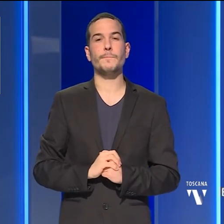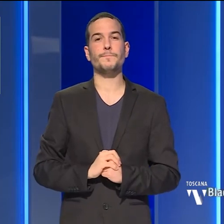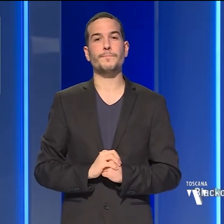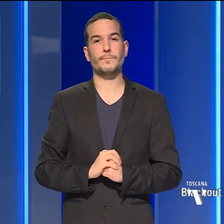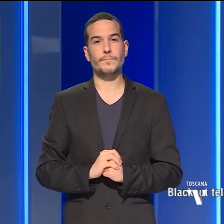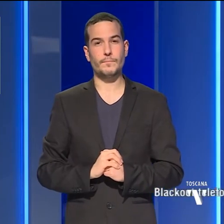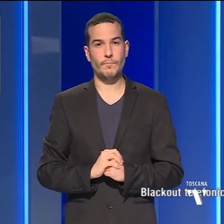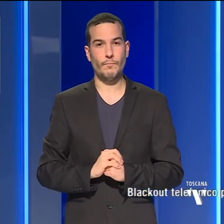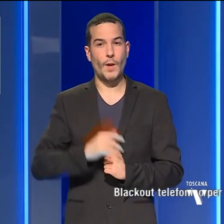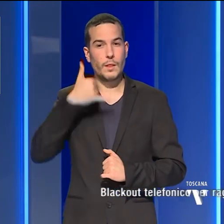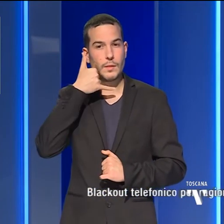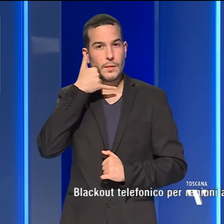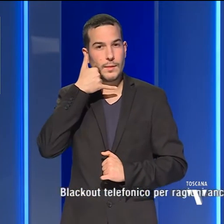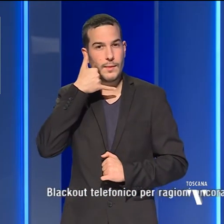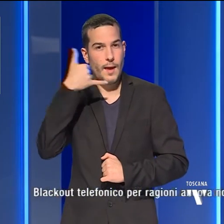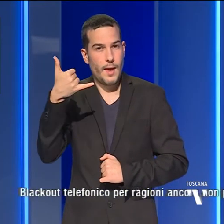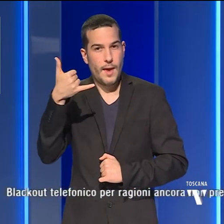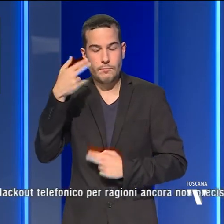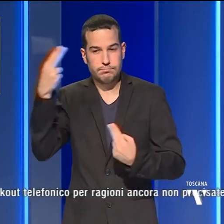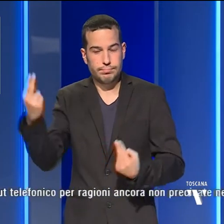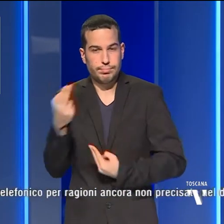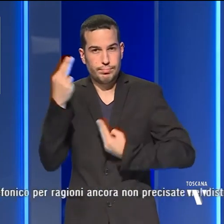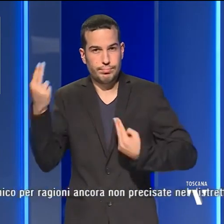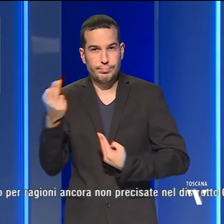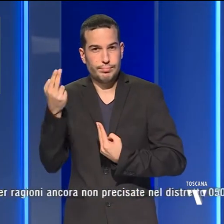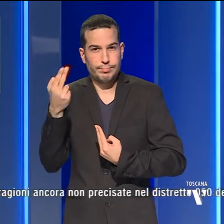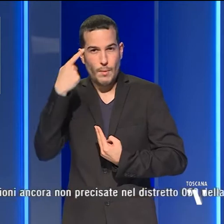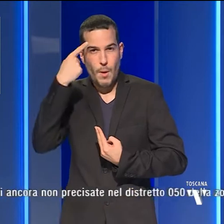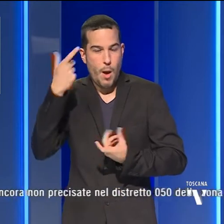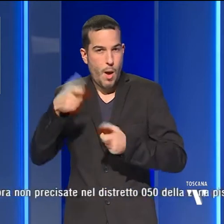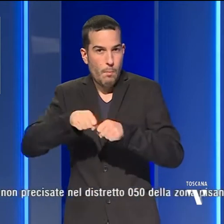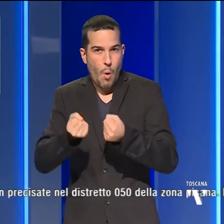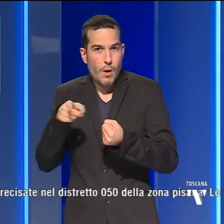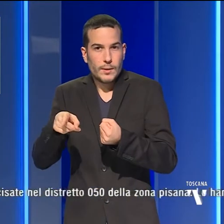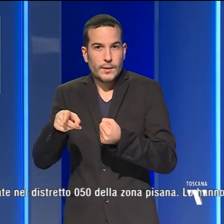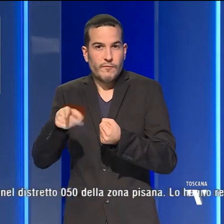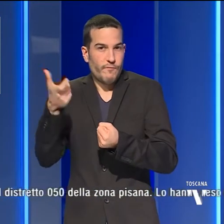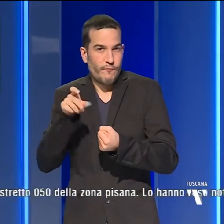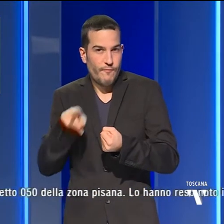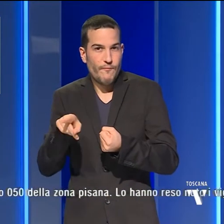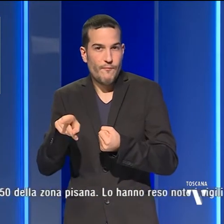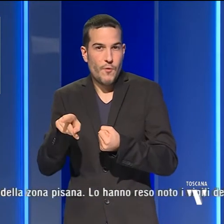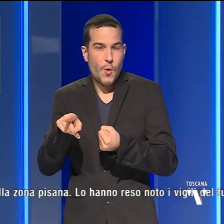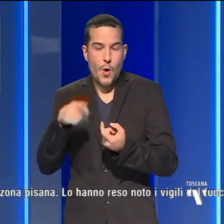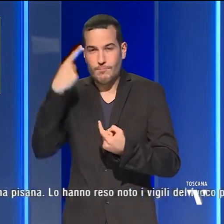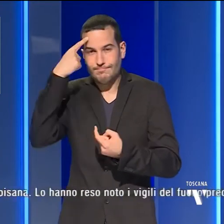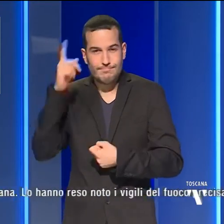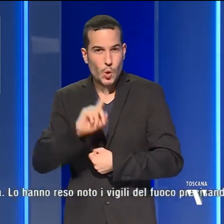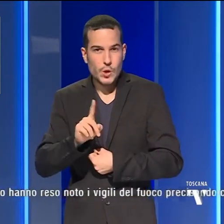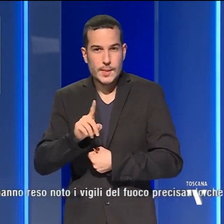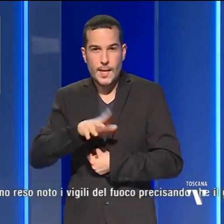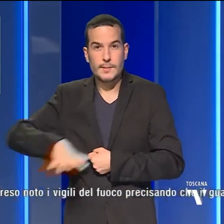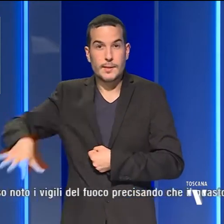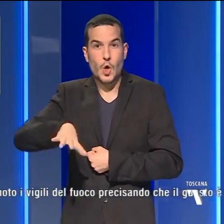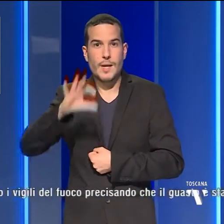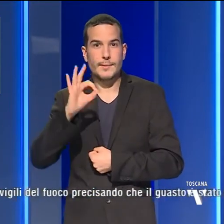Blackout telefonico per ragioni ancora non precisate, nel distretto 050 della